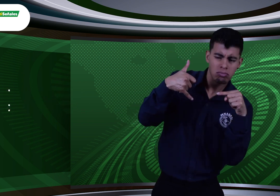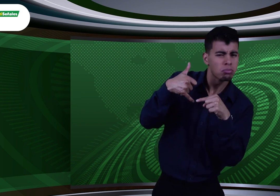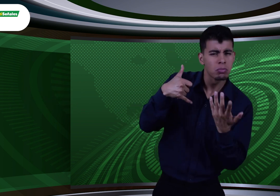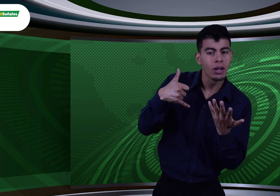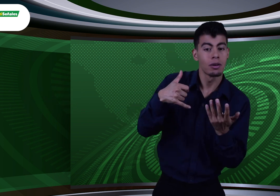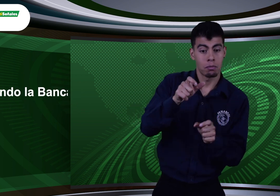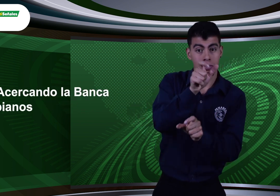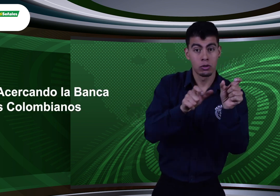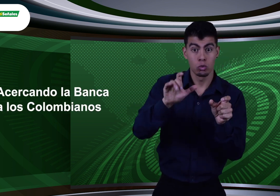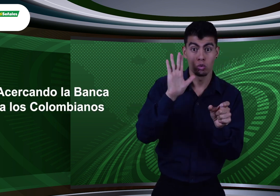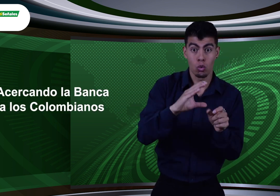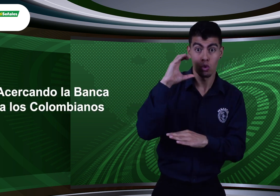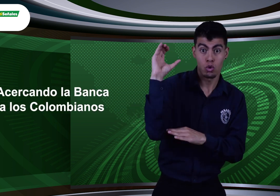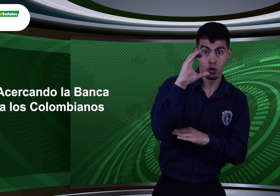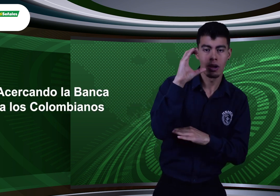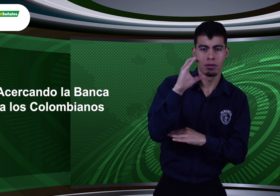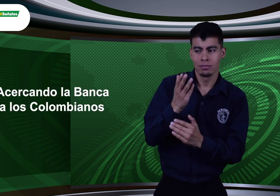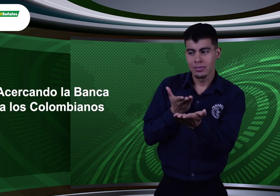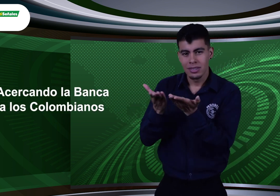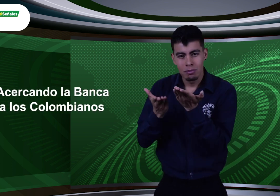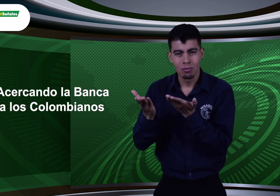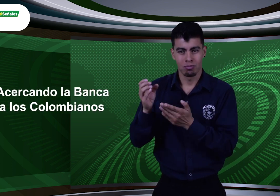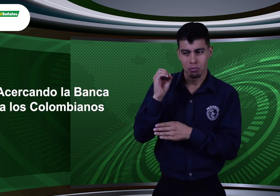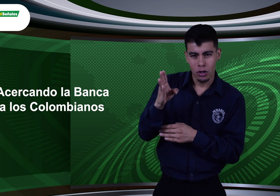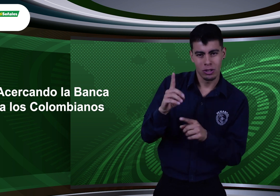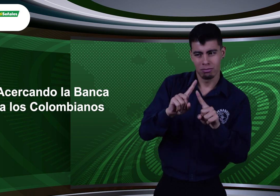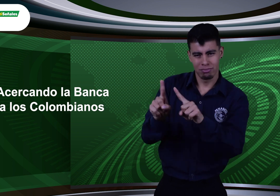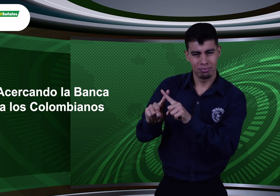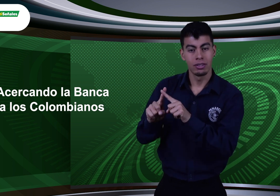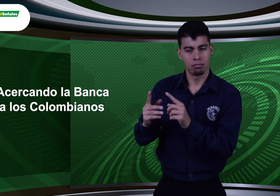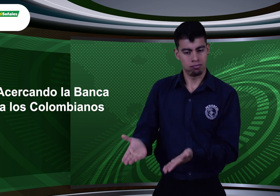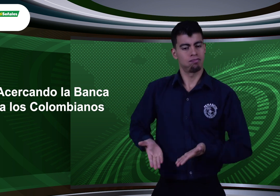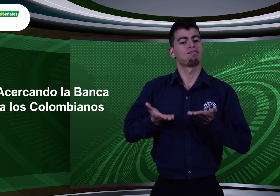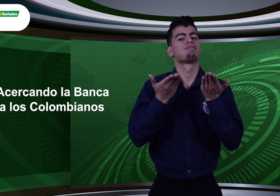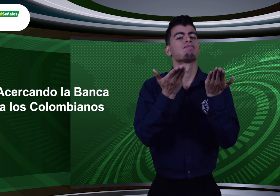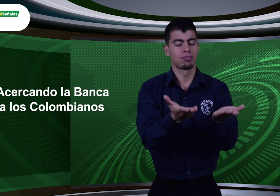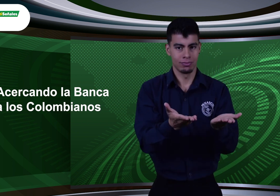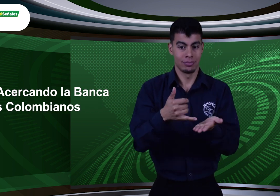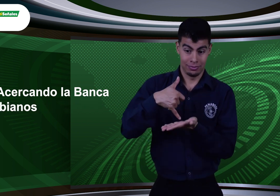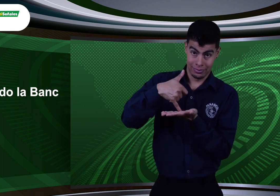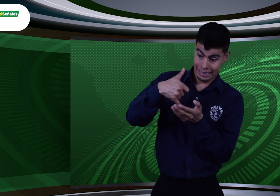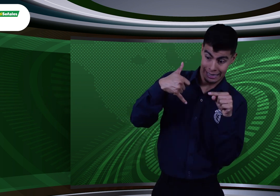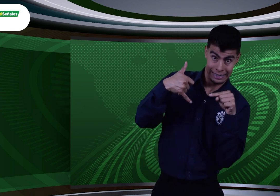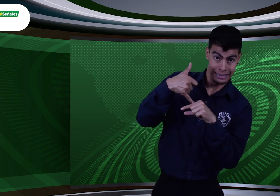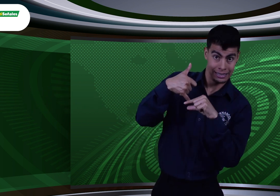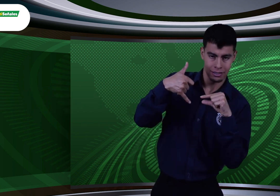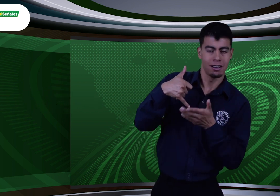Bogotá se llevó el premio llamado Acercando la banca a los colombianos, por su programa de